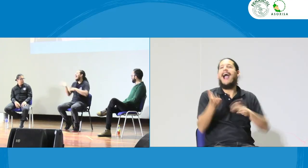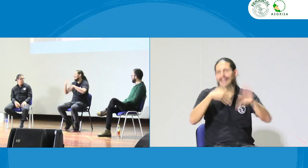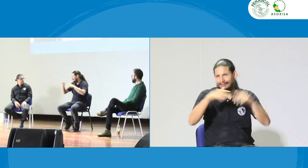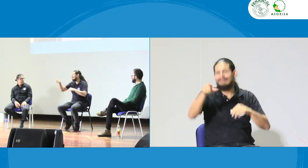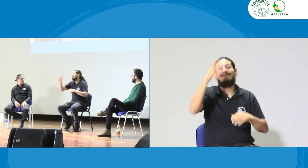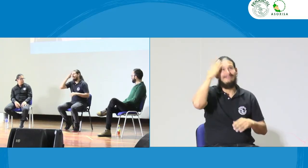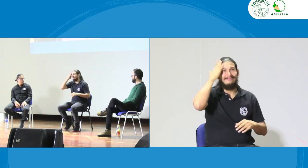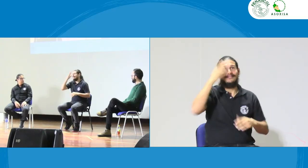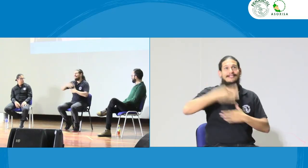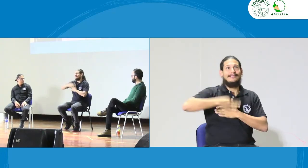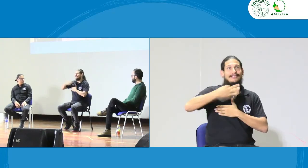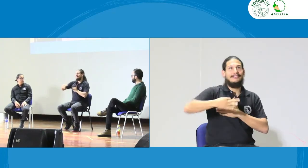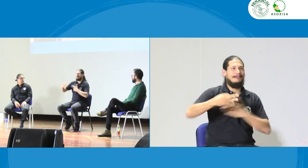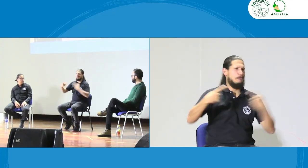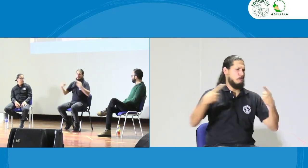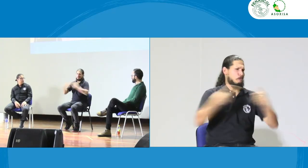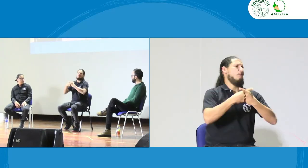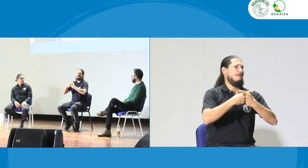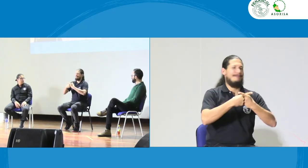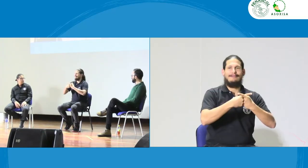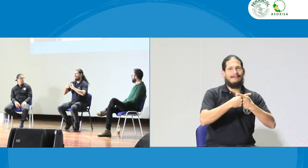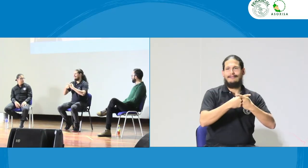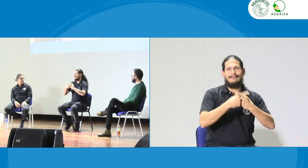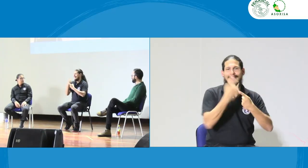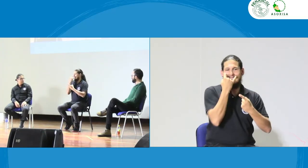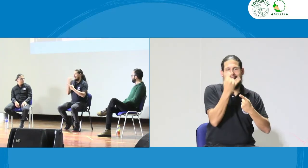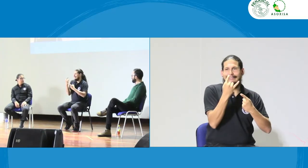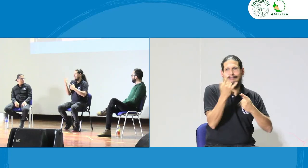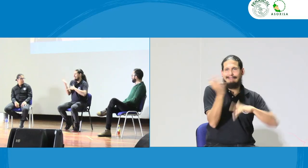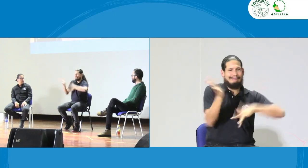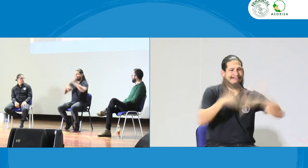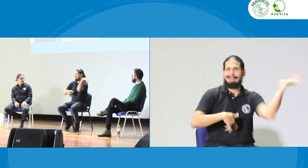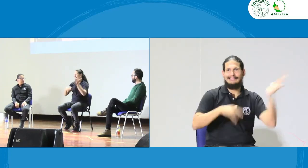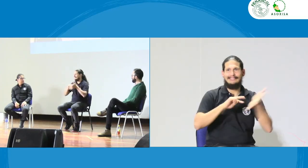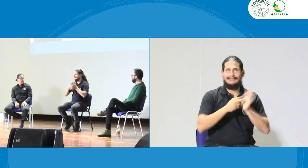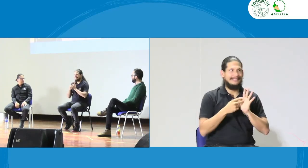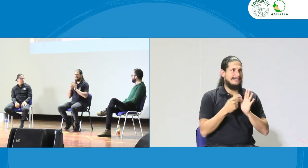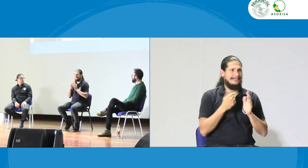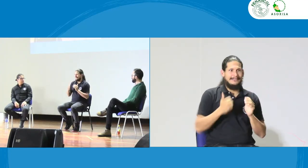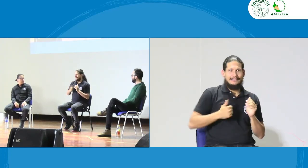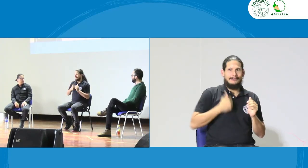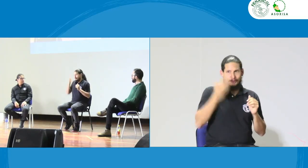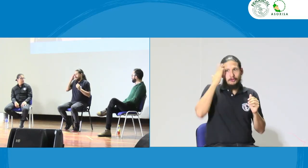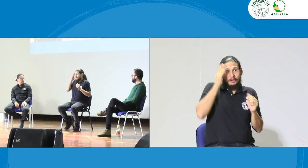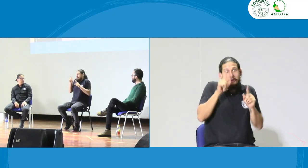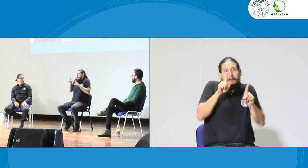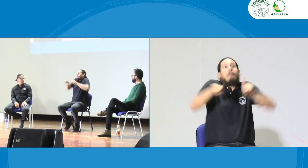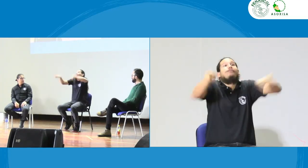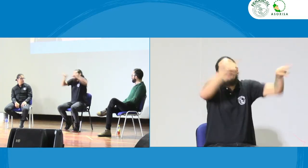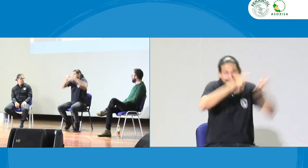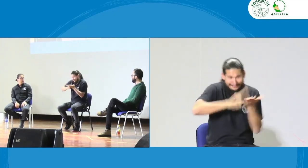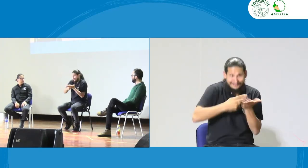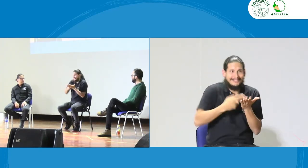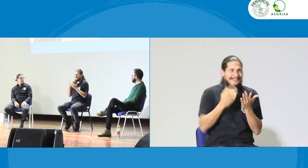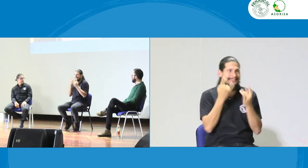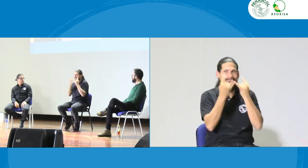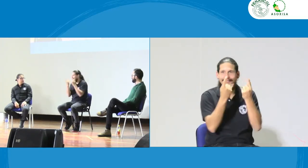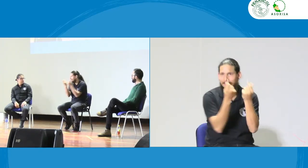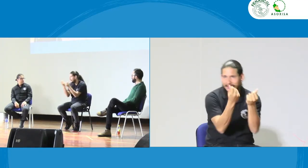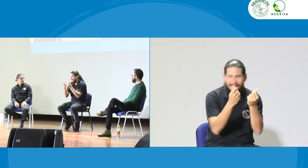porque se segregan se separan y entran en conflicto de intereses entonces no hay que hablar